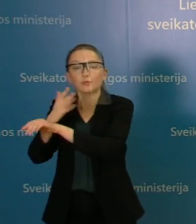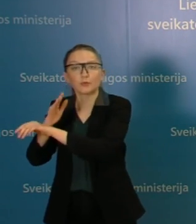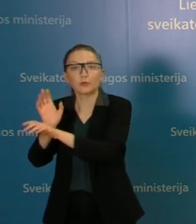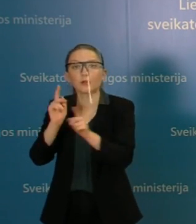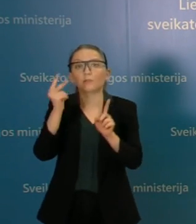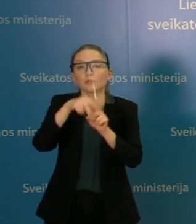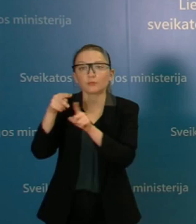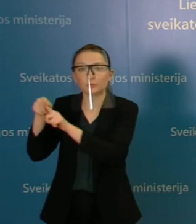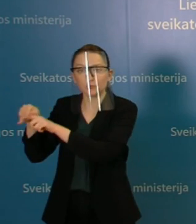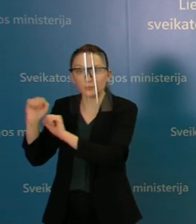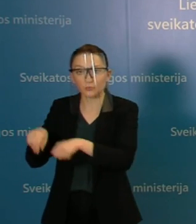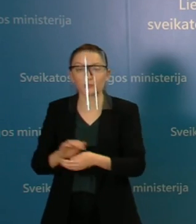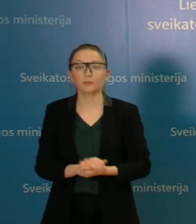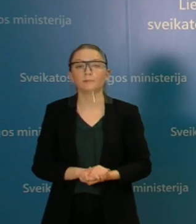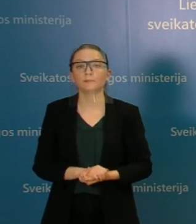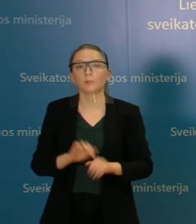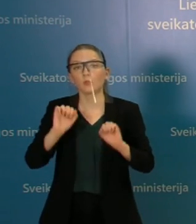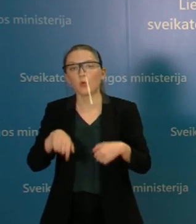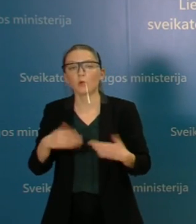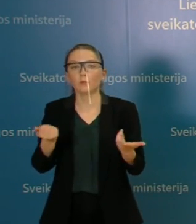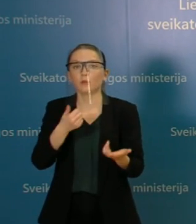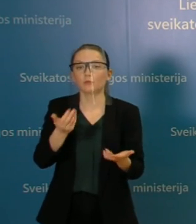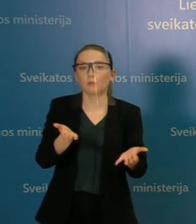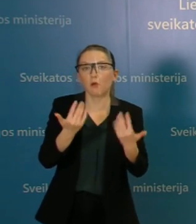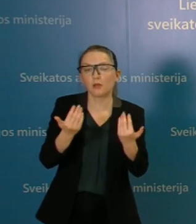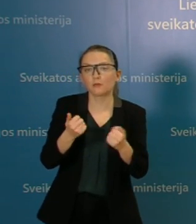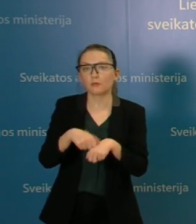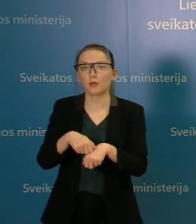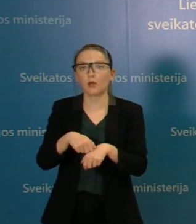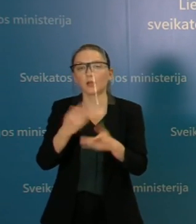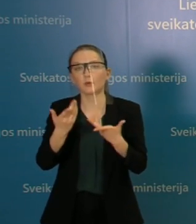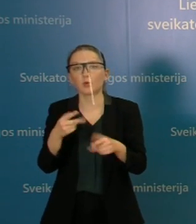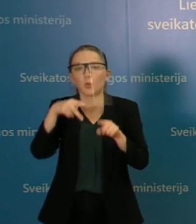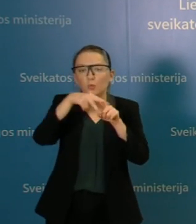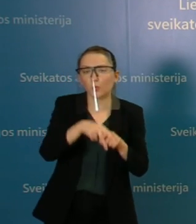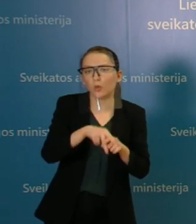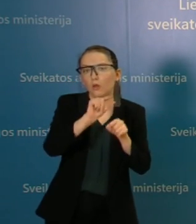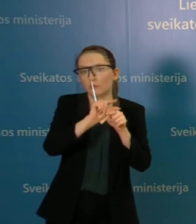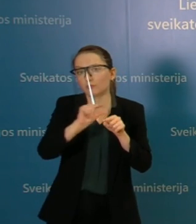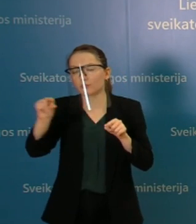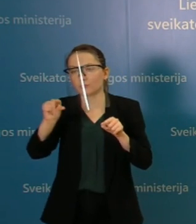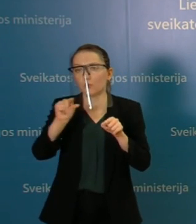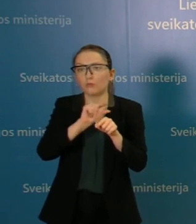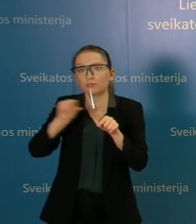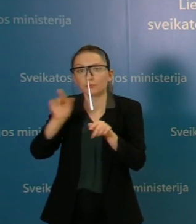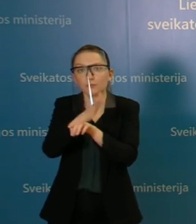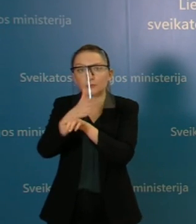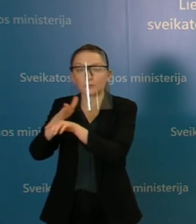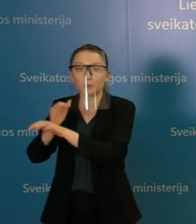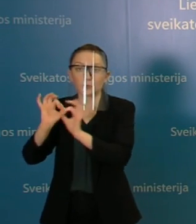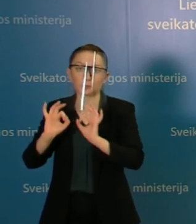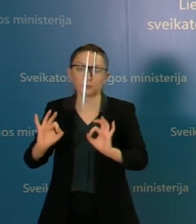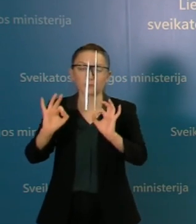na, leistų palengventi, sakykim, darbą, arba nuimti kai kuriuos galbūt bereikalingus procesus, kurie šiuo metu yra